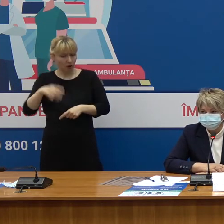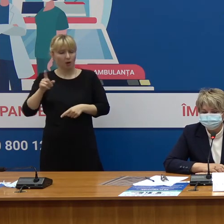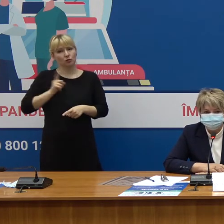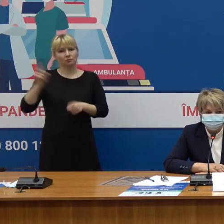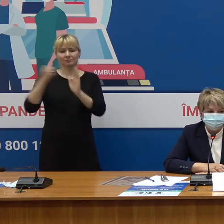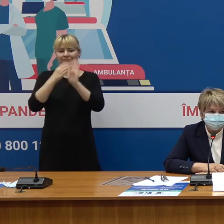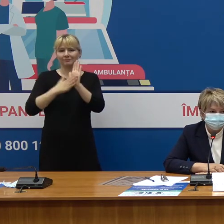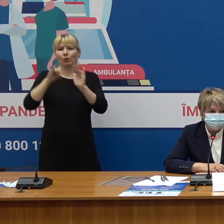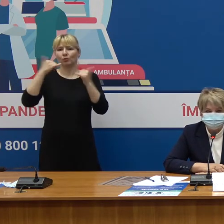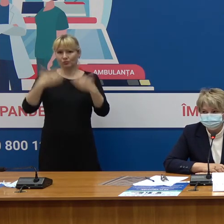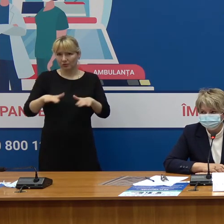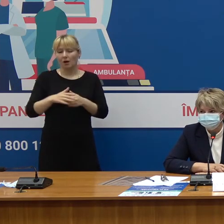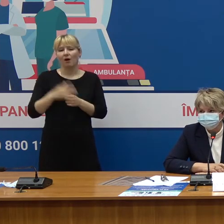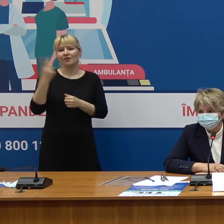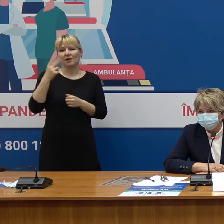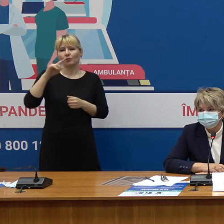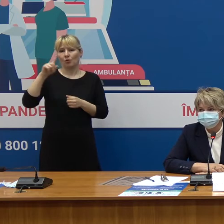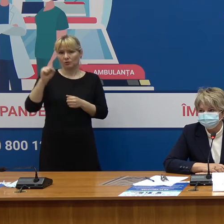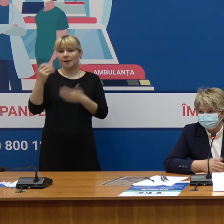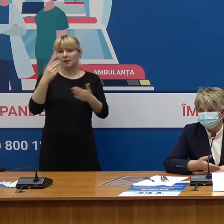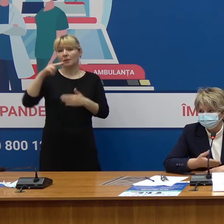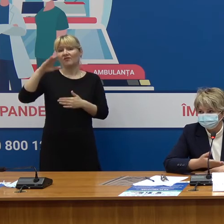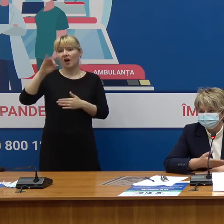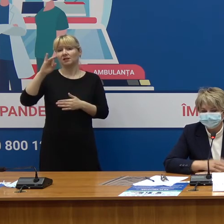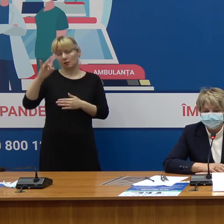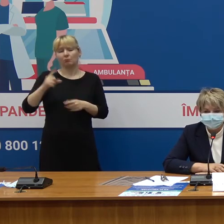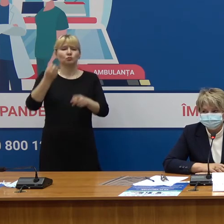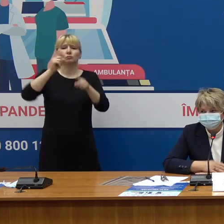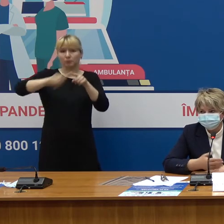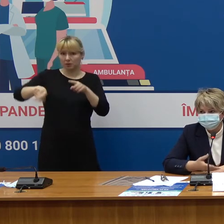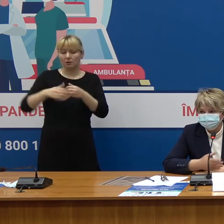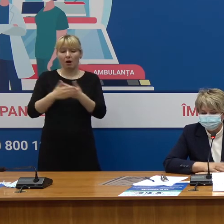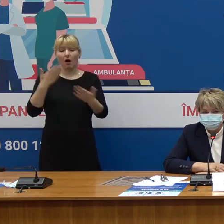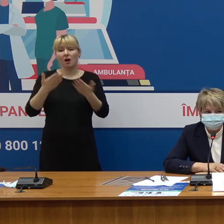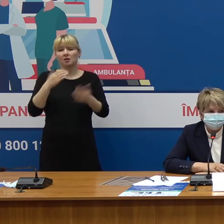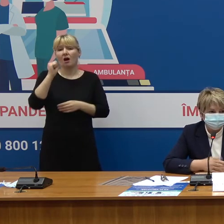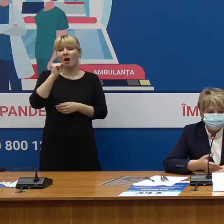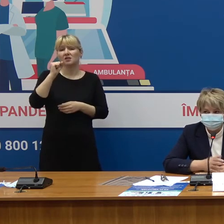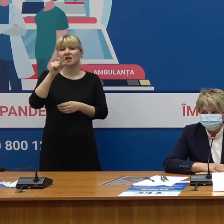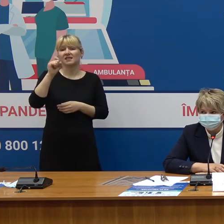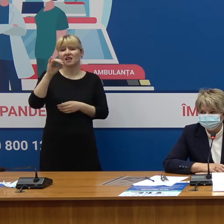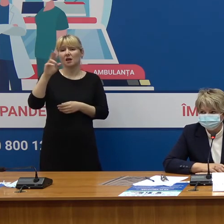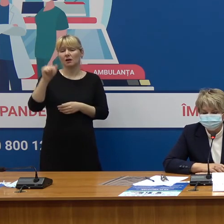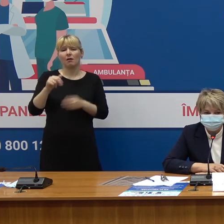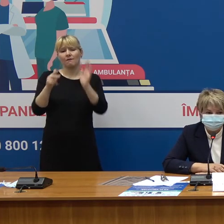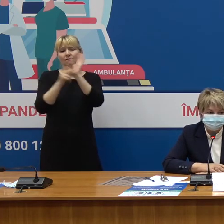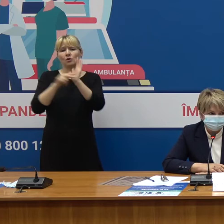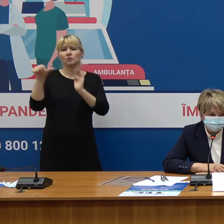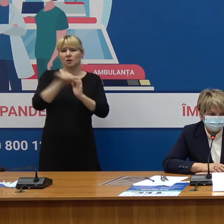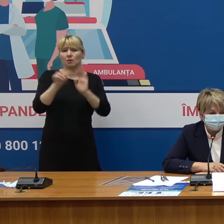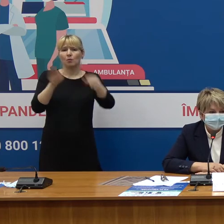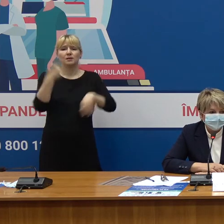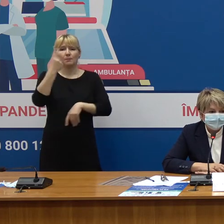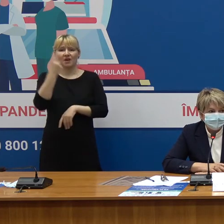așteptați pentru a doua doză Dacă este Pfizer mai rapid Iar dacă este AstraZeneca la 8 săptămâni după prima